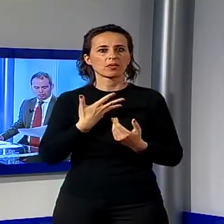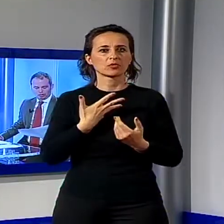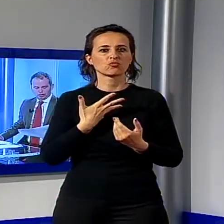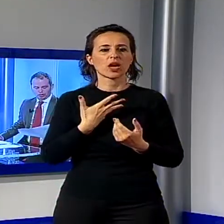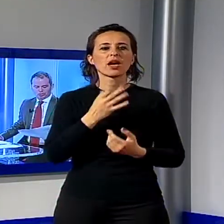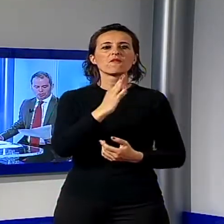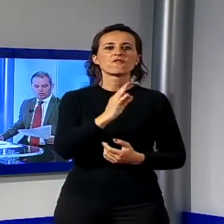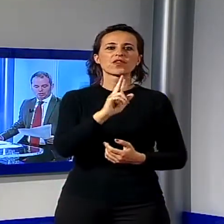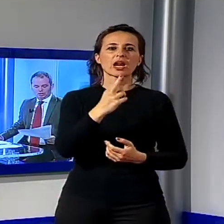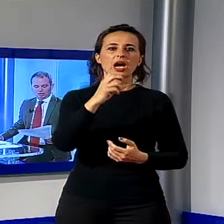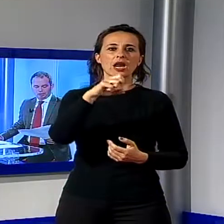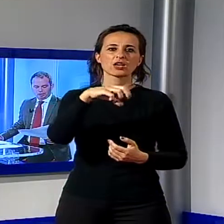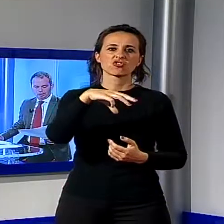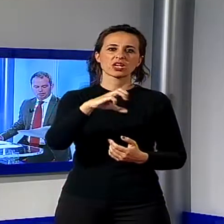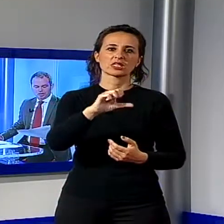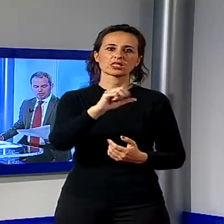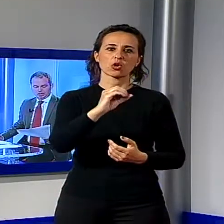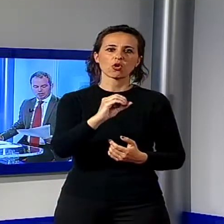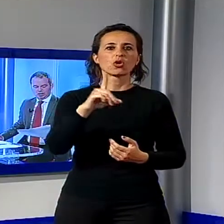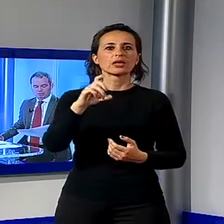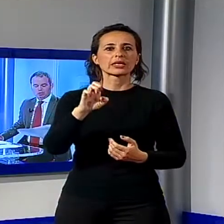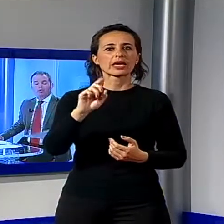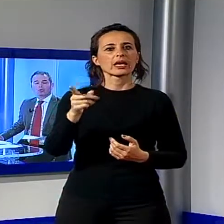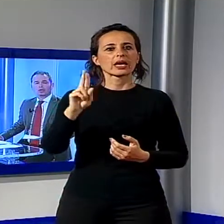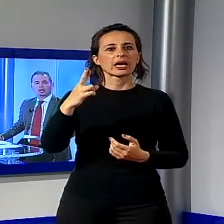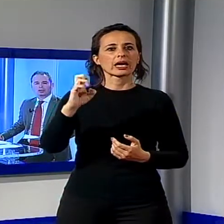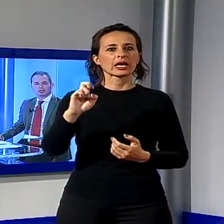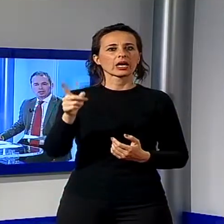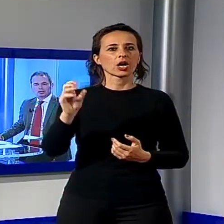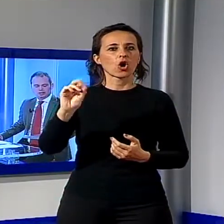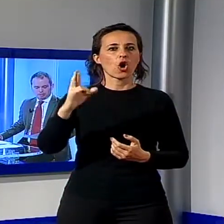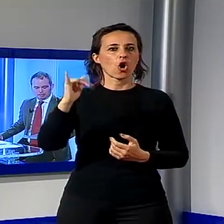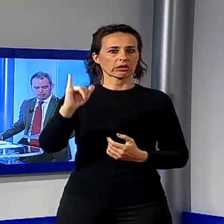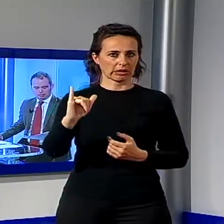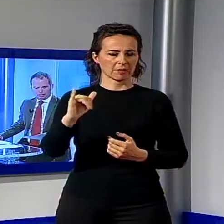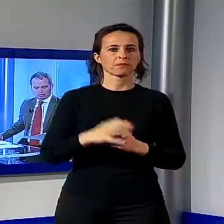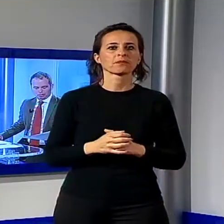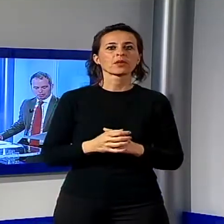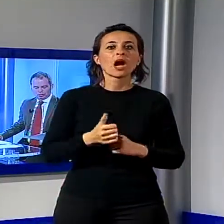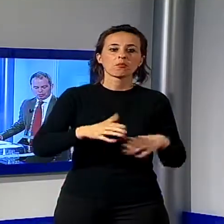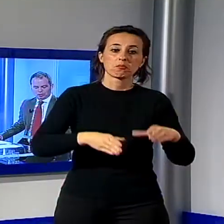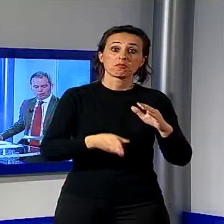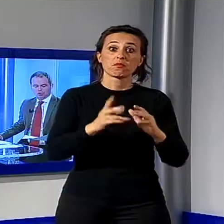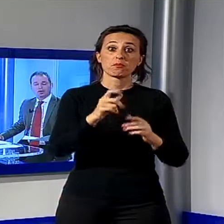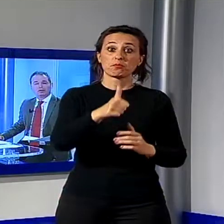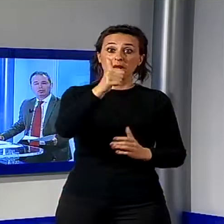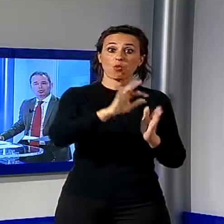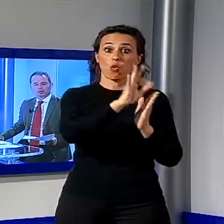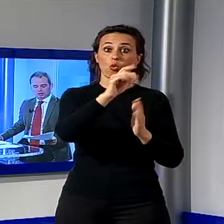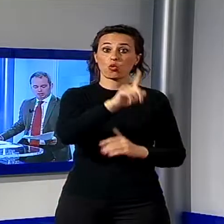Francesco De Gregori. Quindi il primo luglio alle ore 20 si esibirà prima Francesco De Gregori e poi alle 21.30